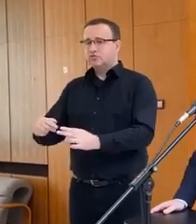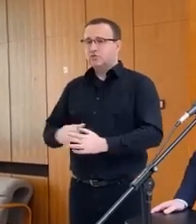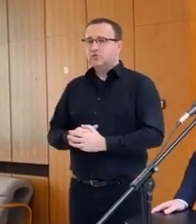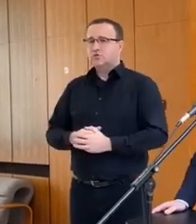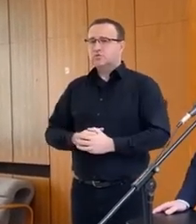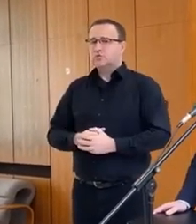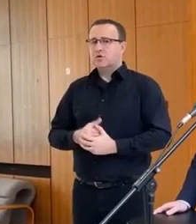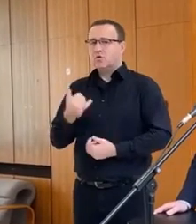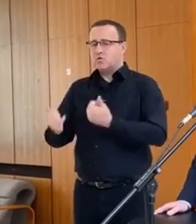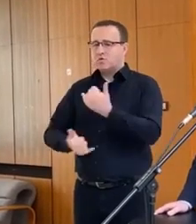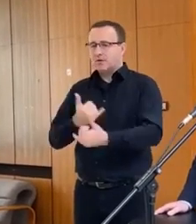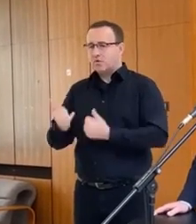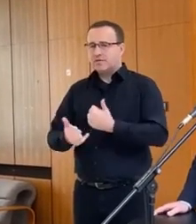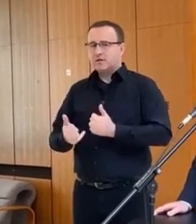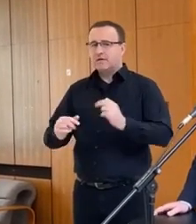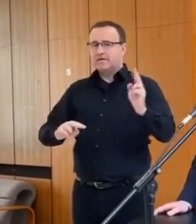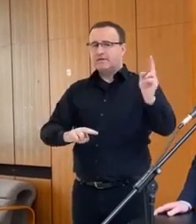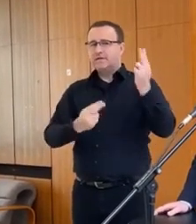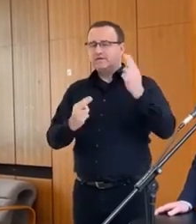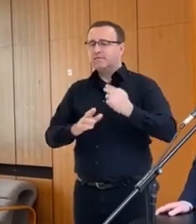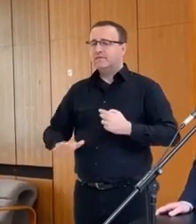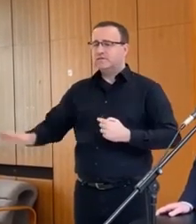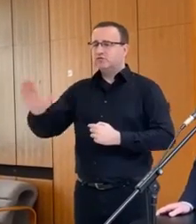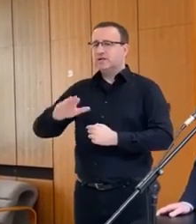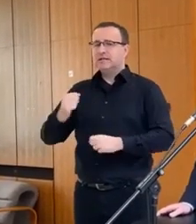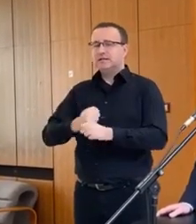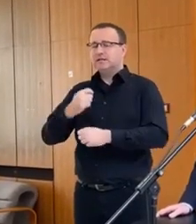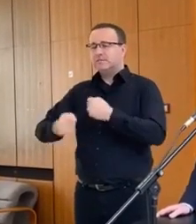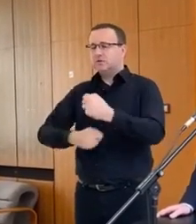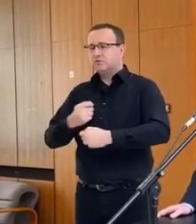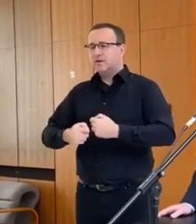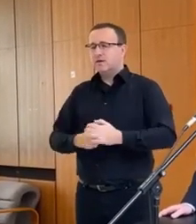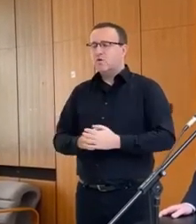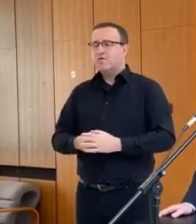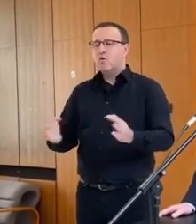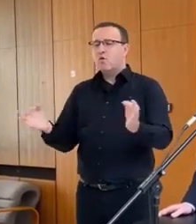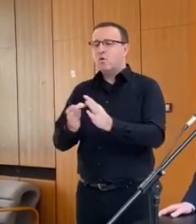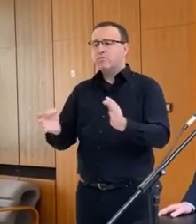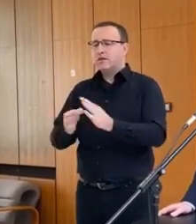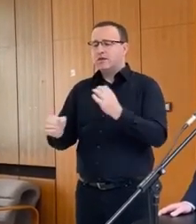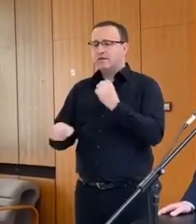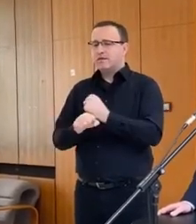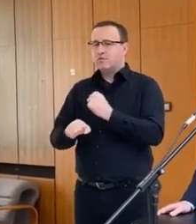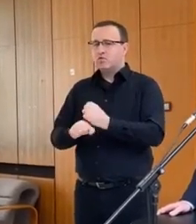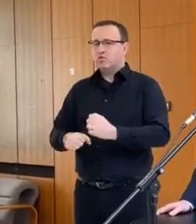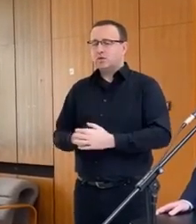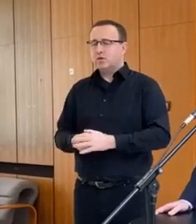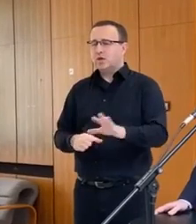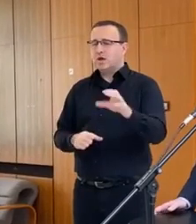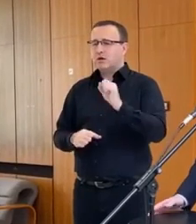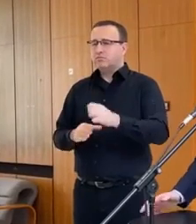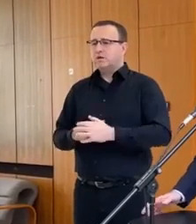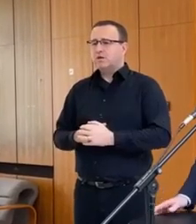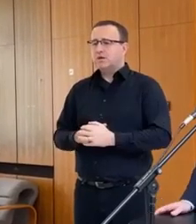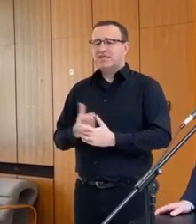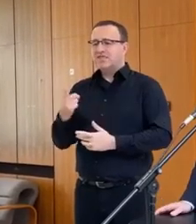opakovane vyzývam všetkých spracovateľov objodinových produktov, aby